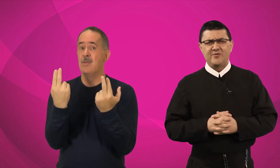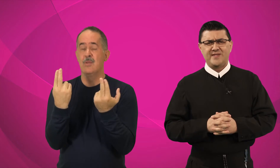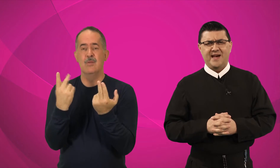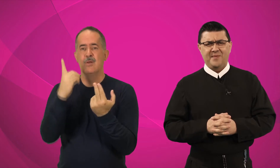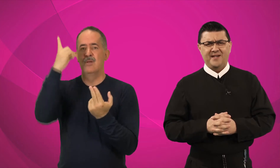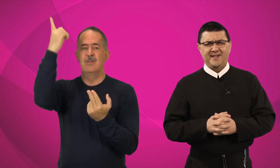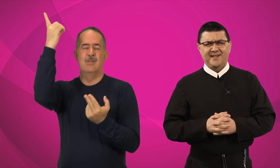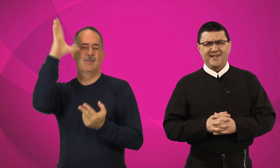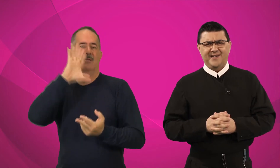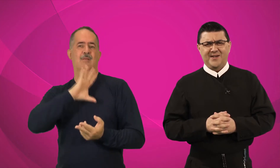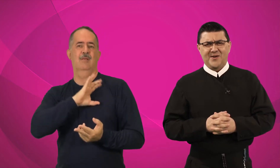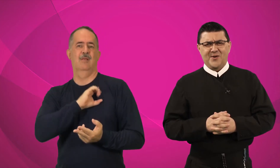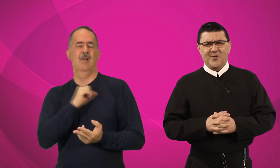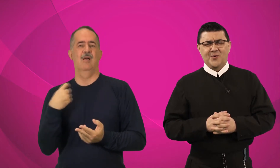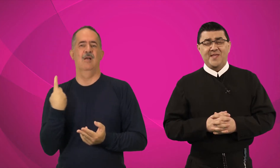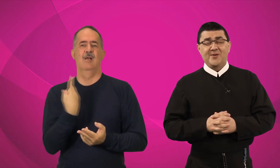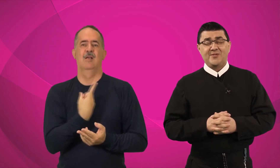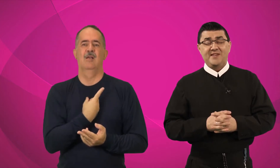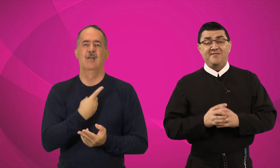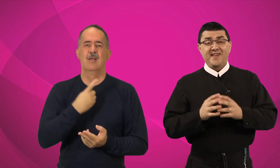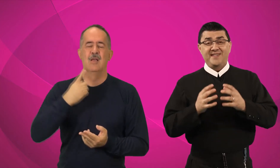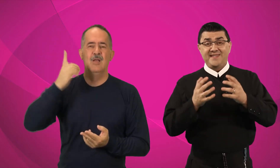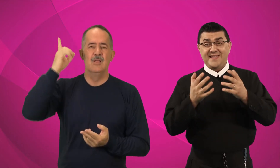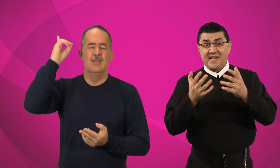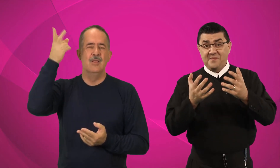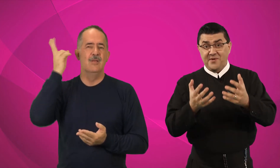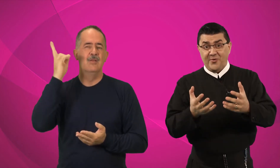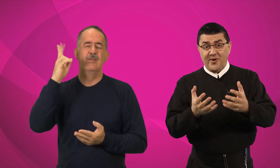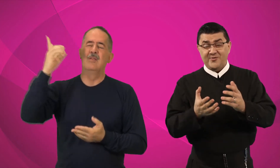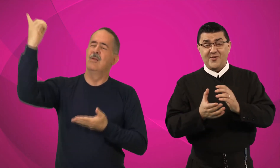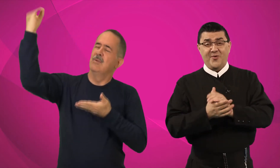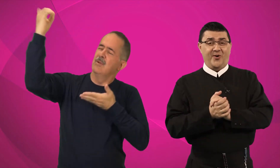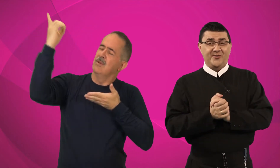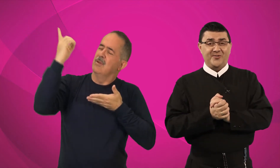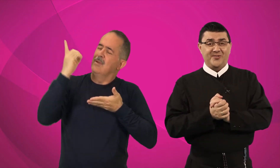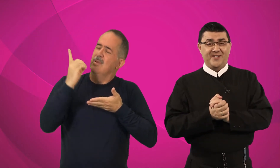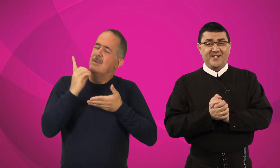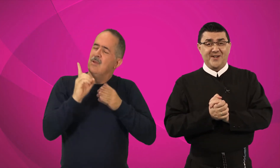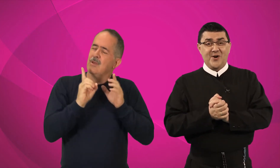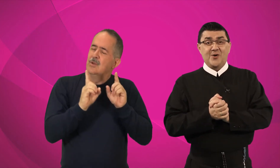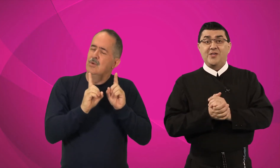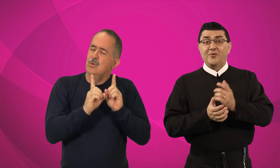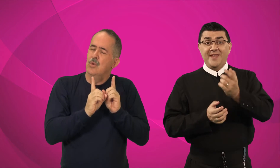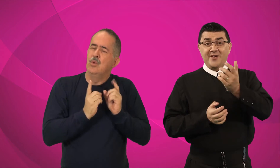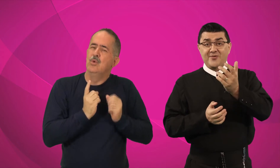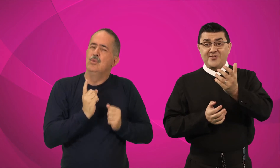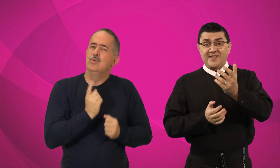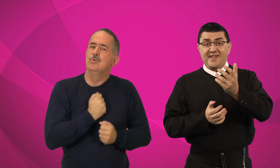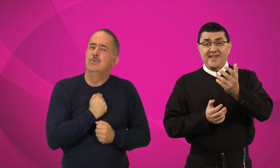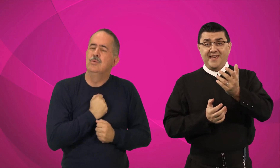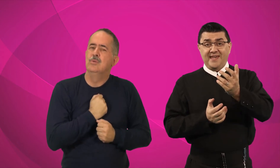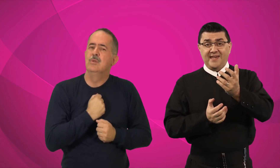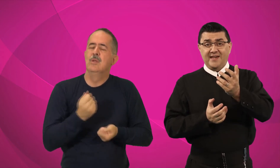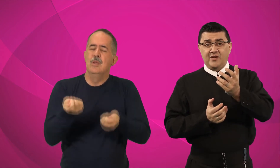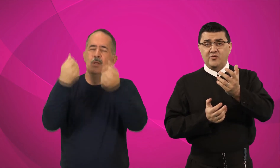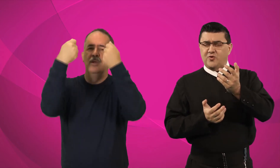nos ama. O Deus que vem sempre ao nosso encontro. E o Deus que, nos